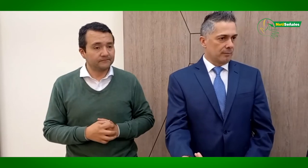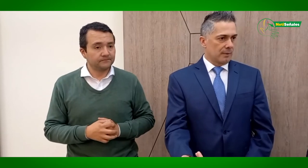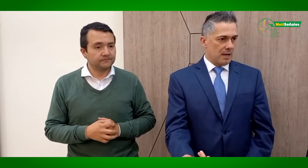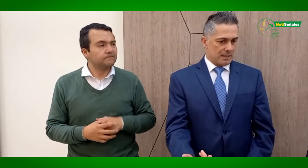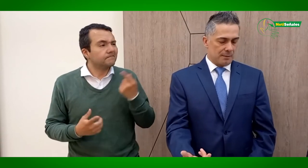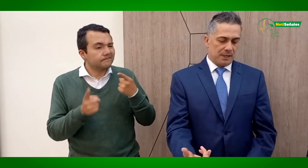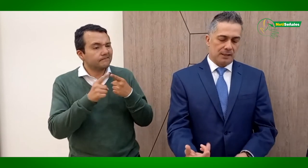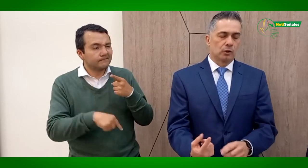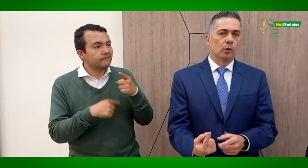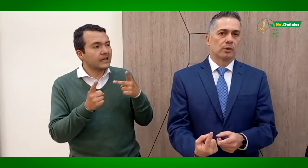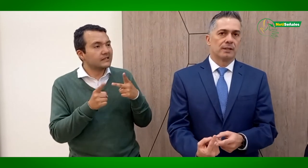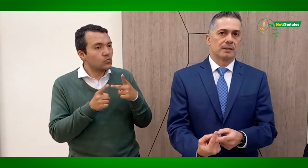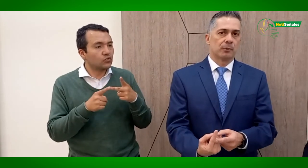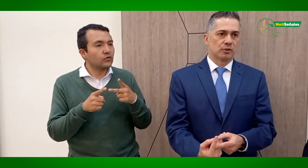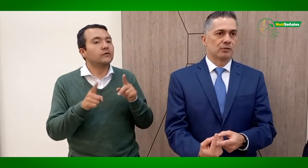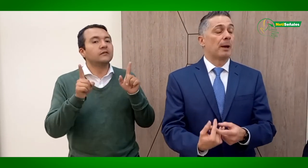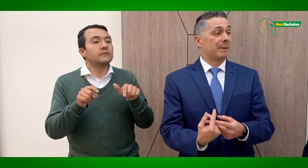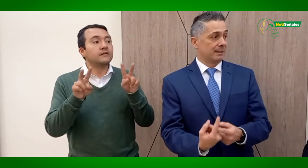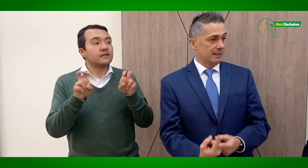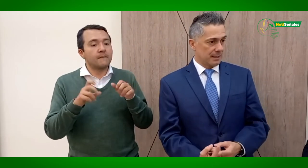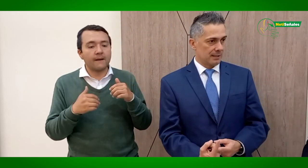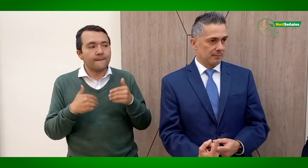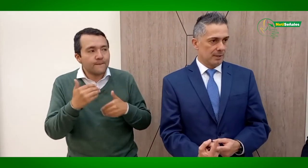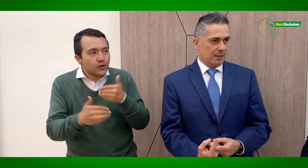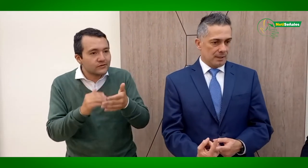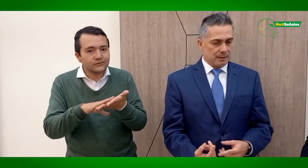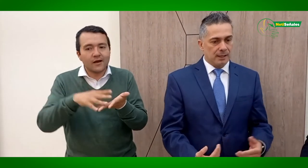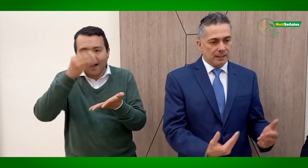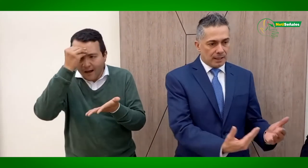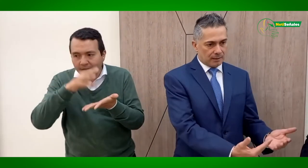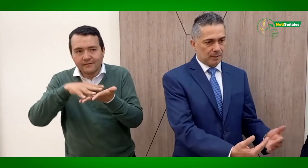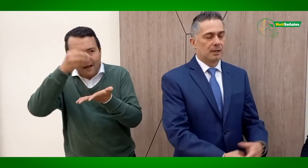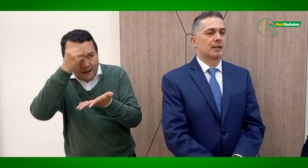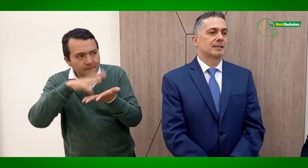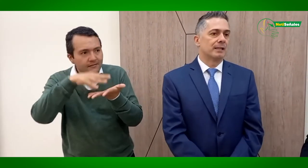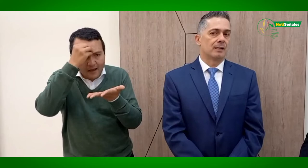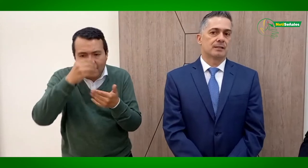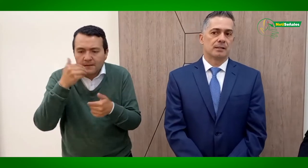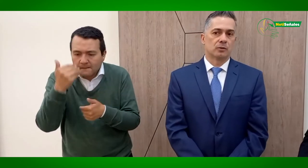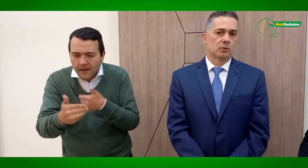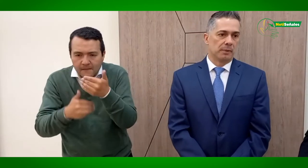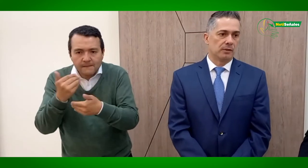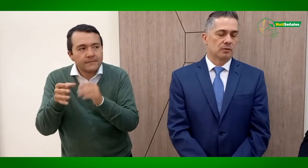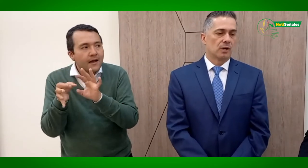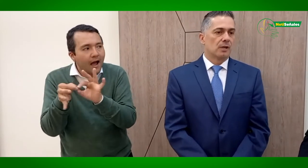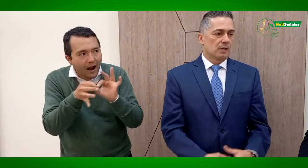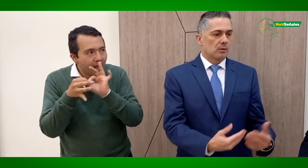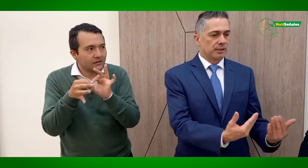también a todo lo que es el proceso de aprendizaje, de generar las alianzas y los convenios con